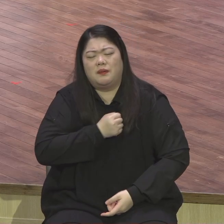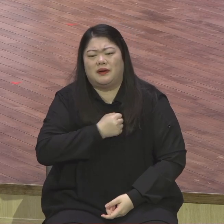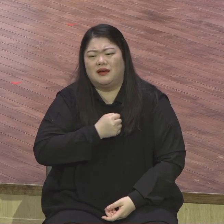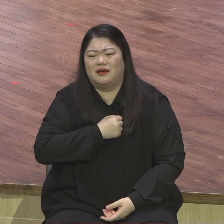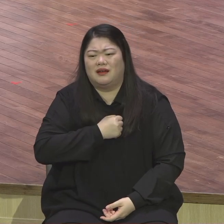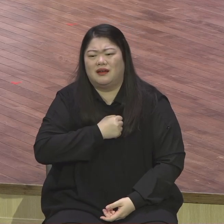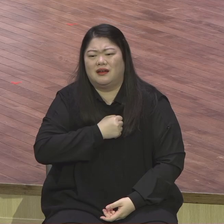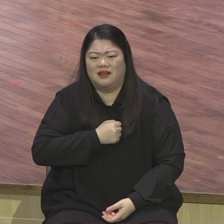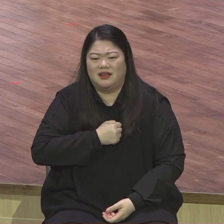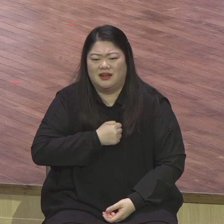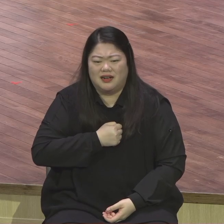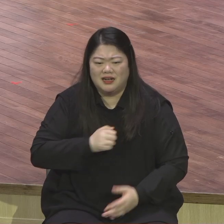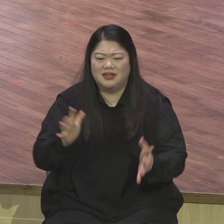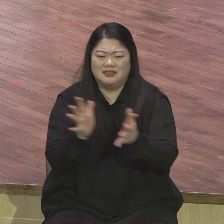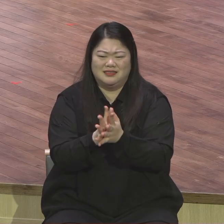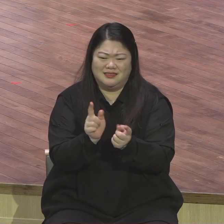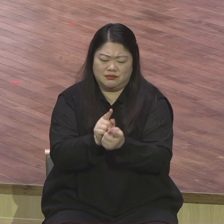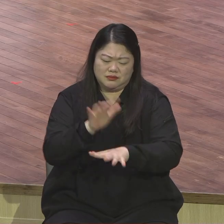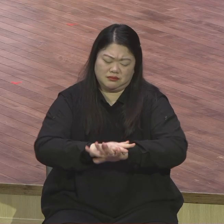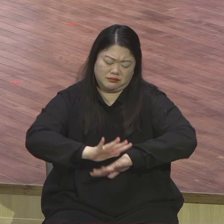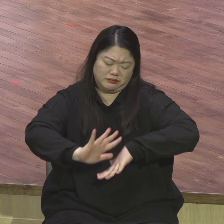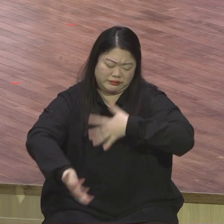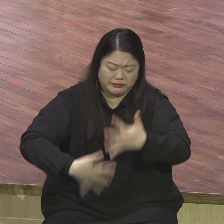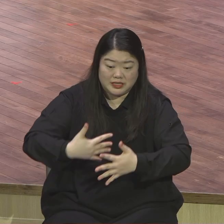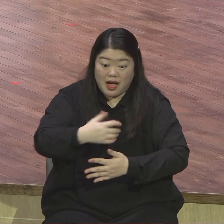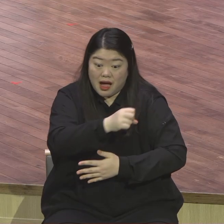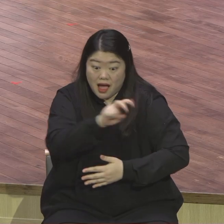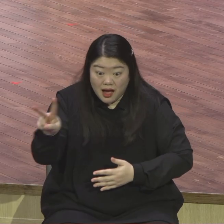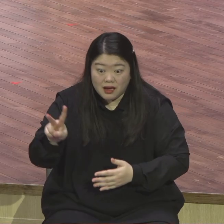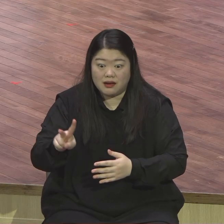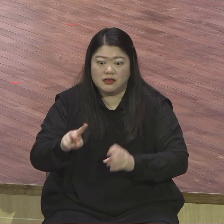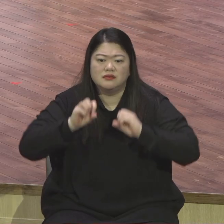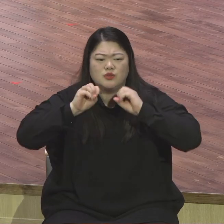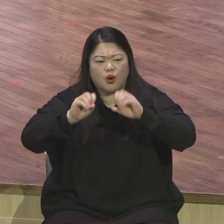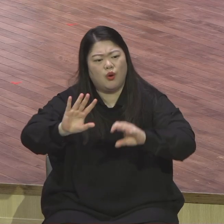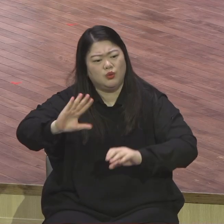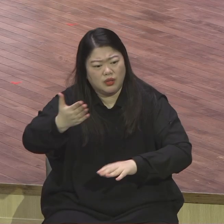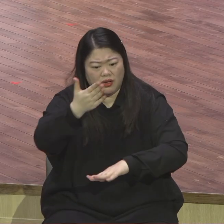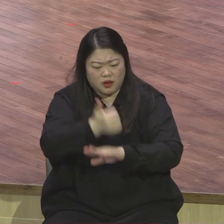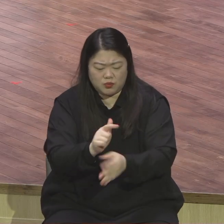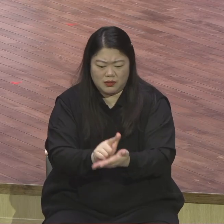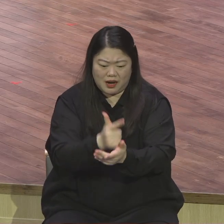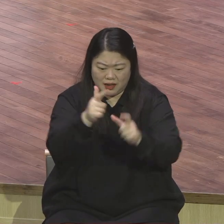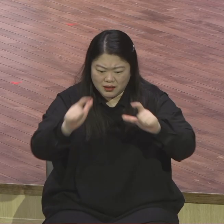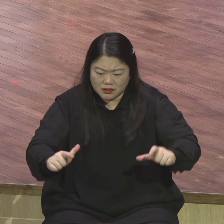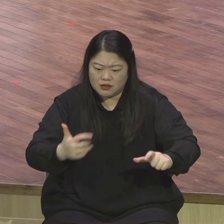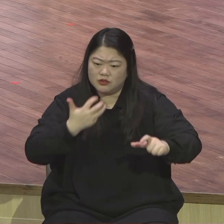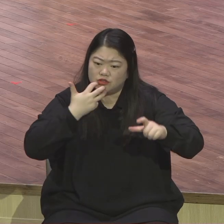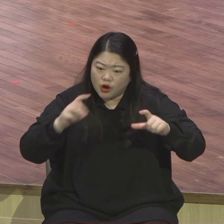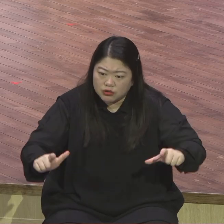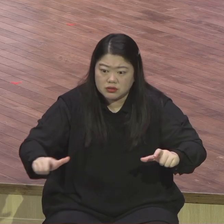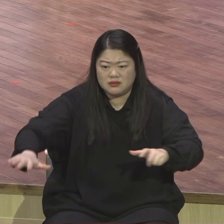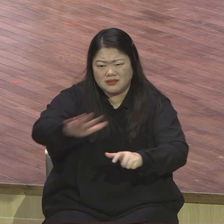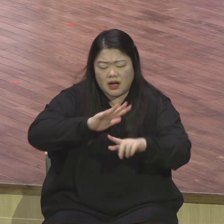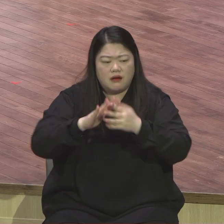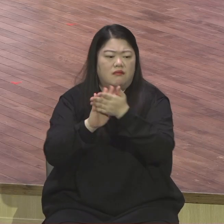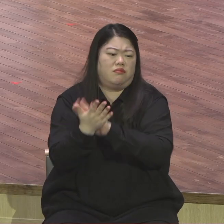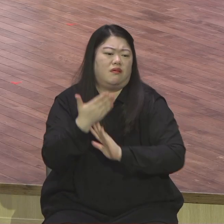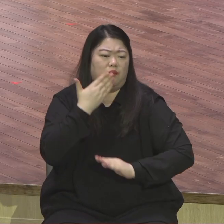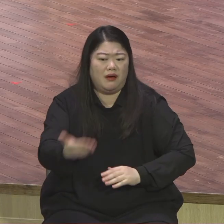정검하면 돼 그려놓고 그러면서 이제는 오천종종 나가는 것입니다 국내도 내가 하는 교회도 안 되면서 내가 살건